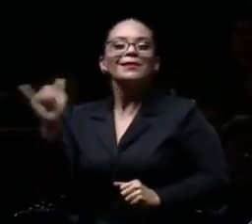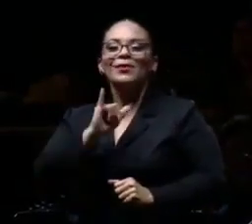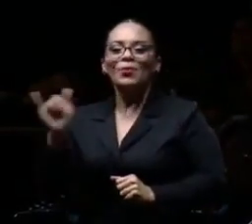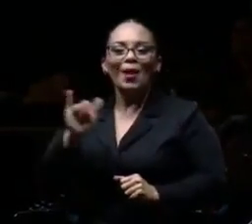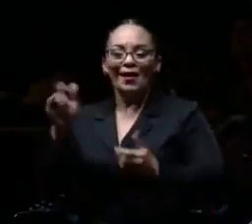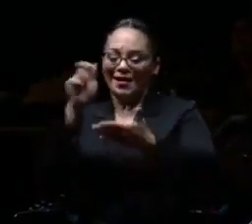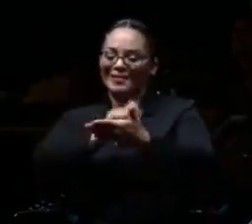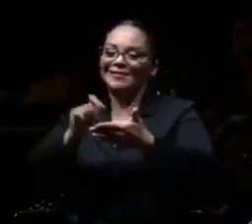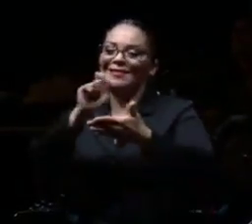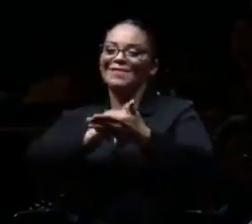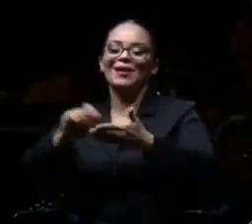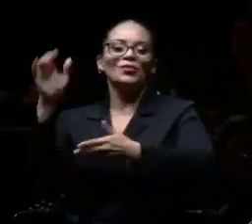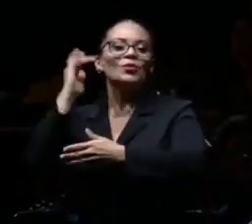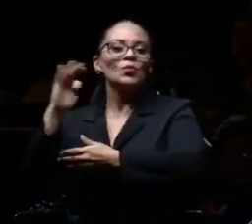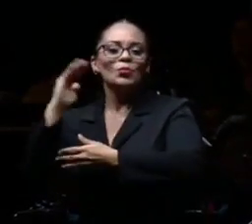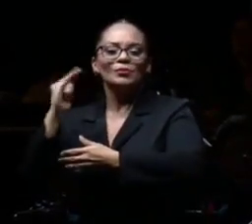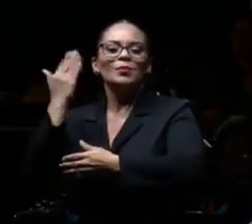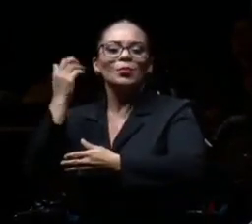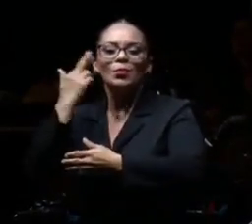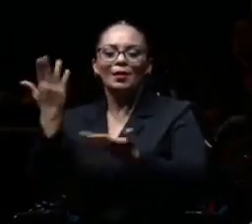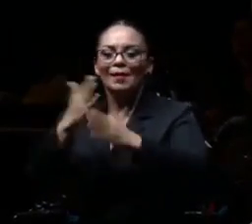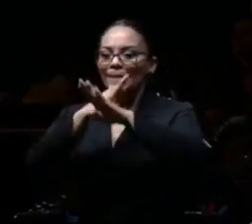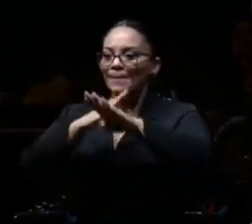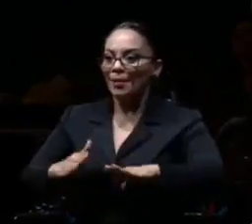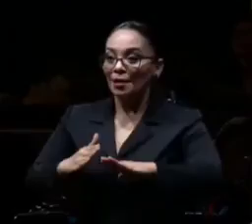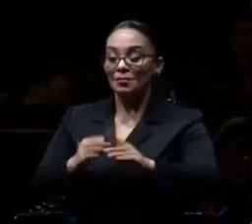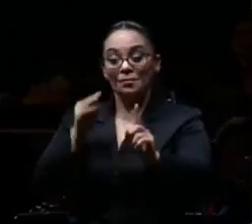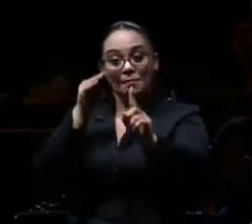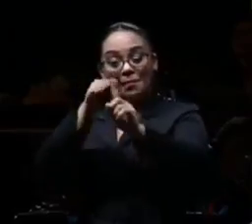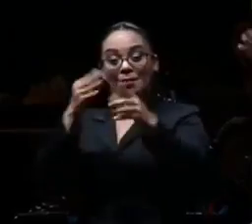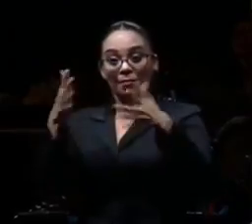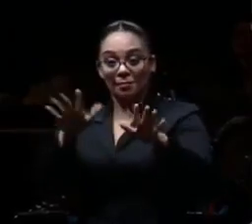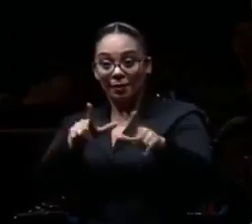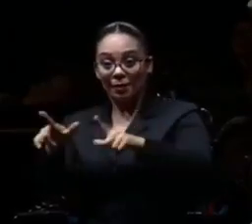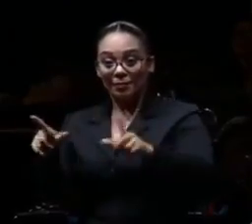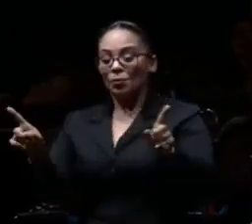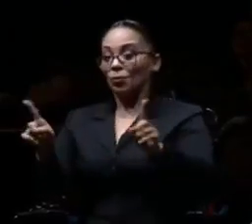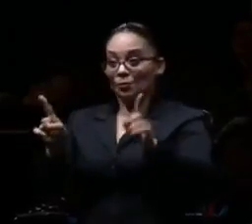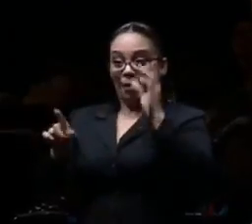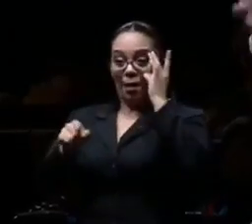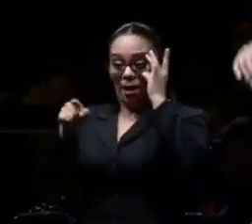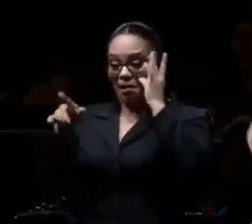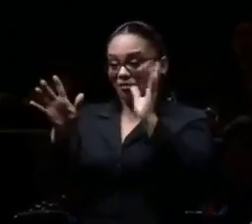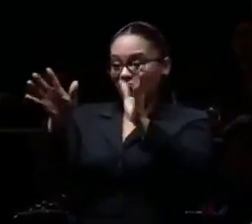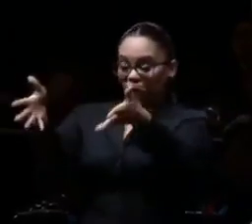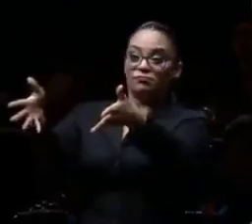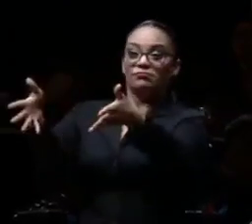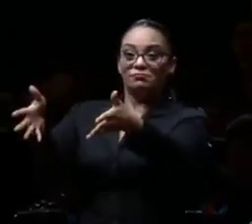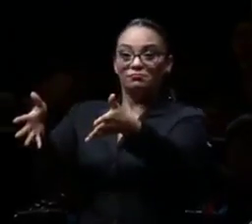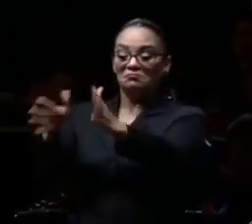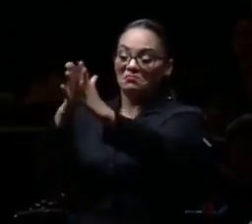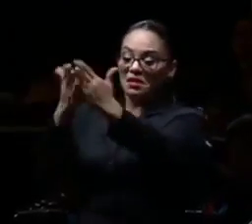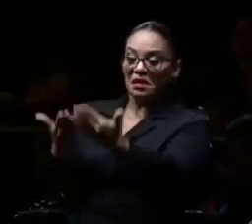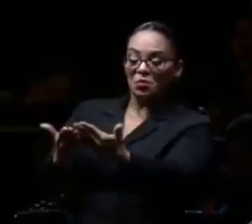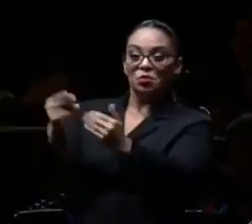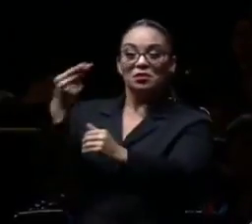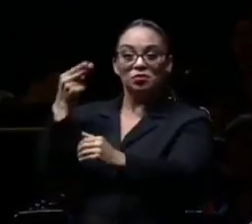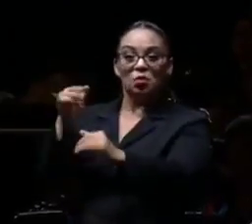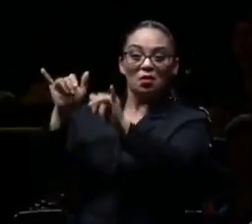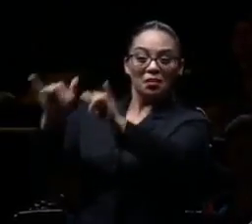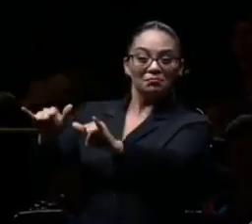porque la paz no es una meta estática, estática, encerrada en los libros de historia,